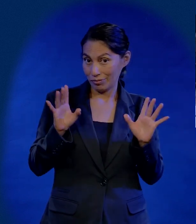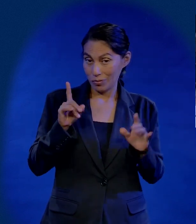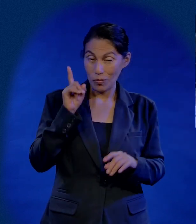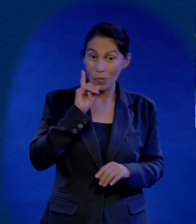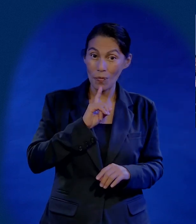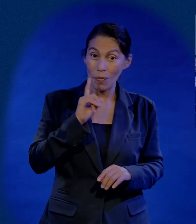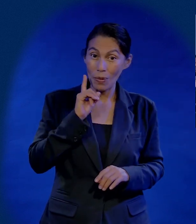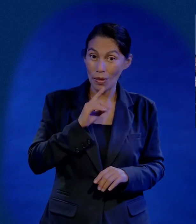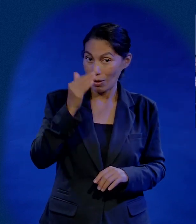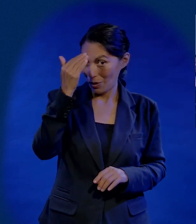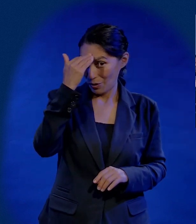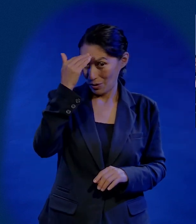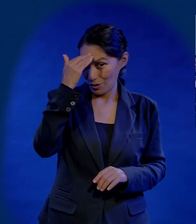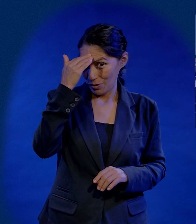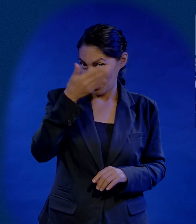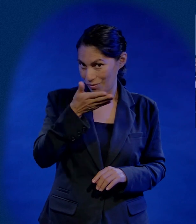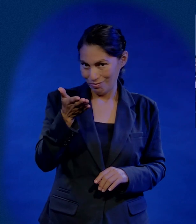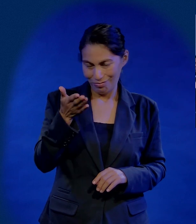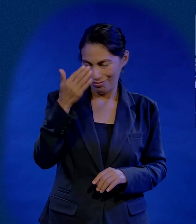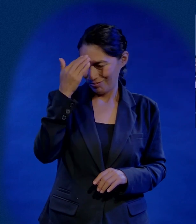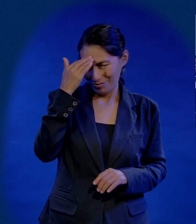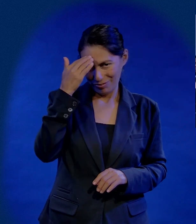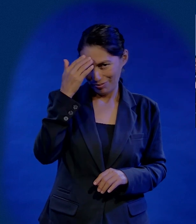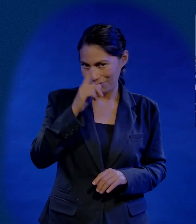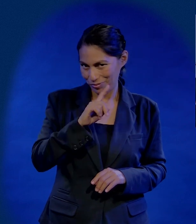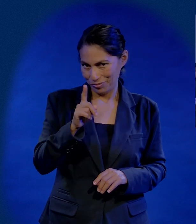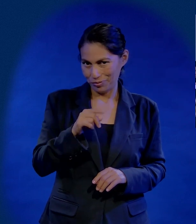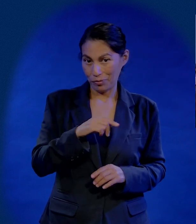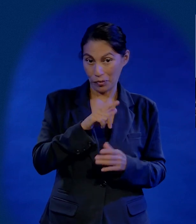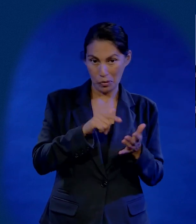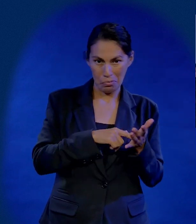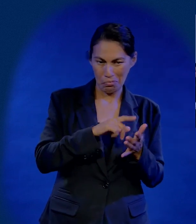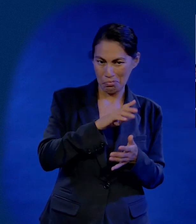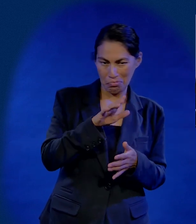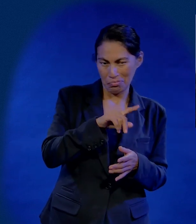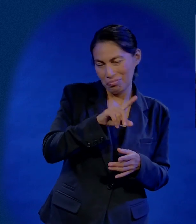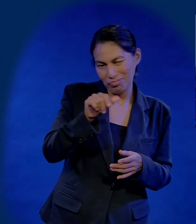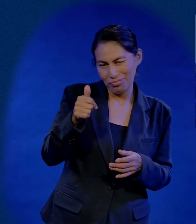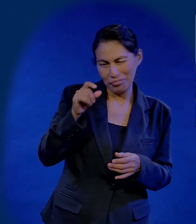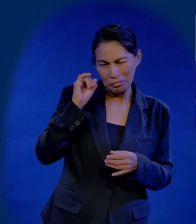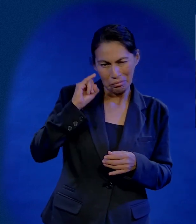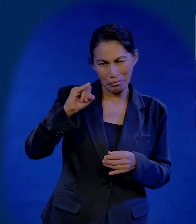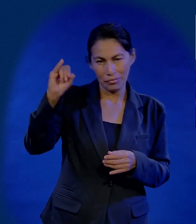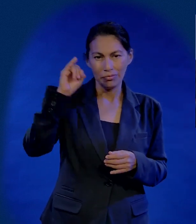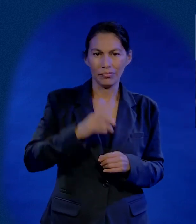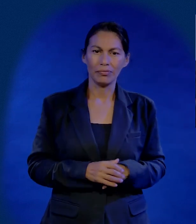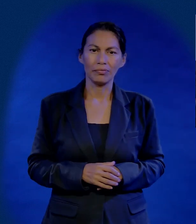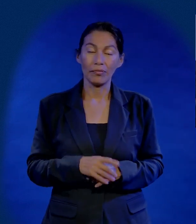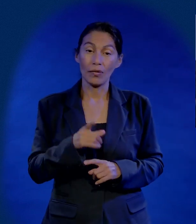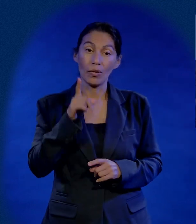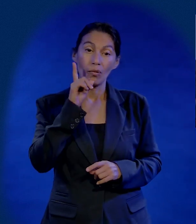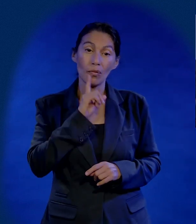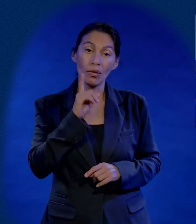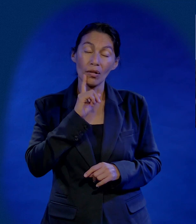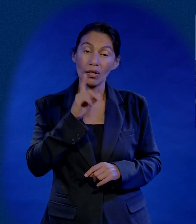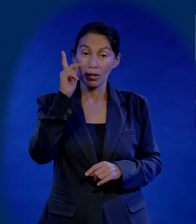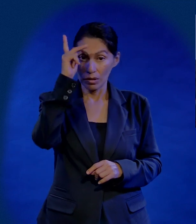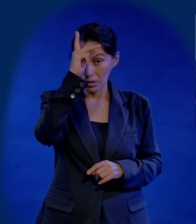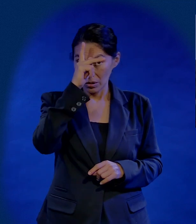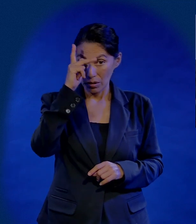Un día conocí a una dama, lejos de aquí, cerca de allá, que usted jamás conocerá, nunca, nunca. Una dama médico-psiquiatra, muy